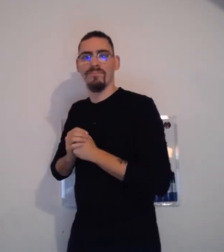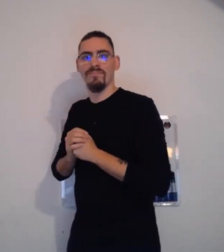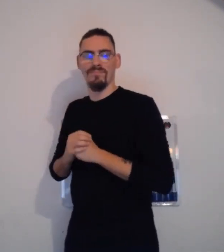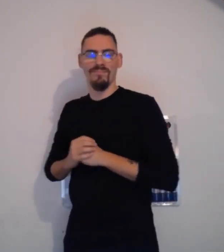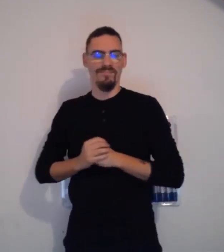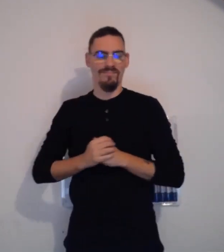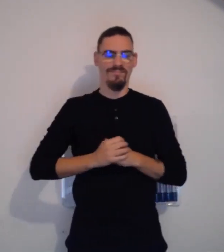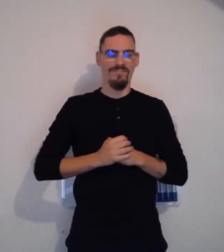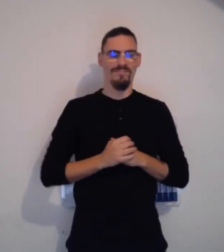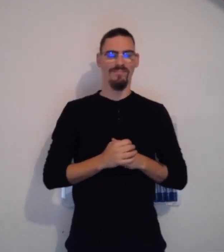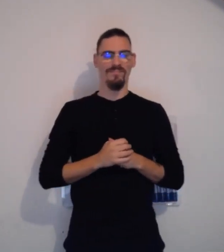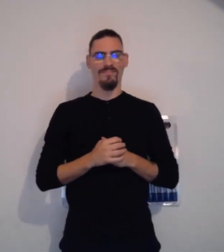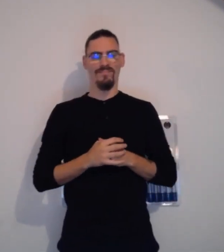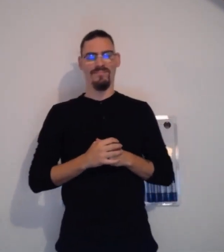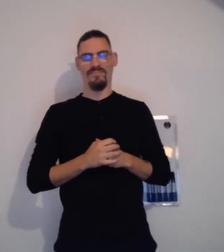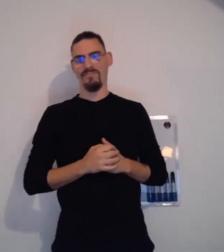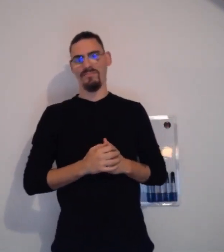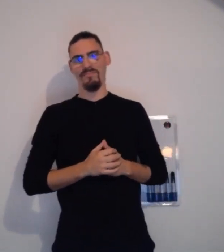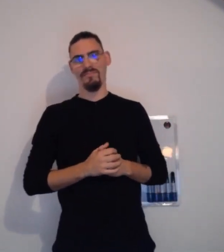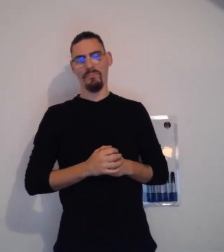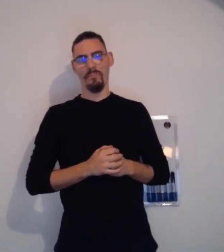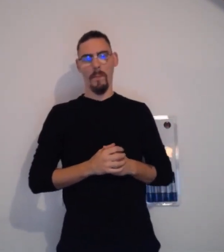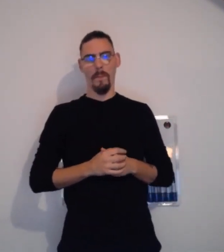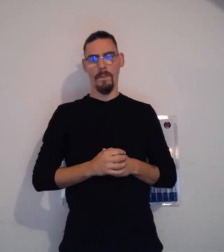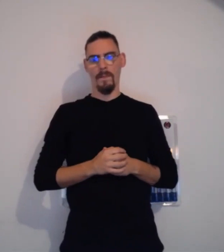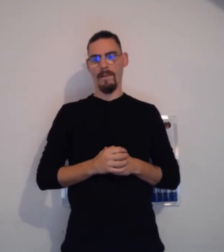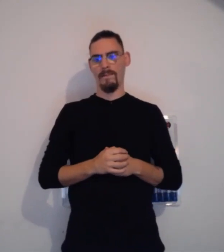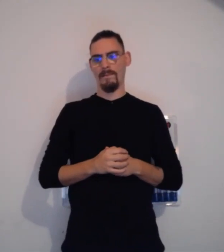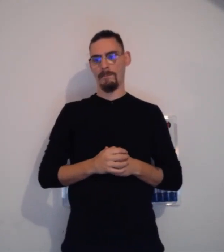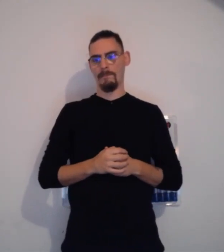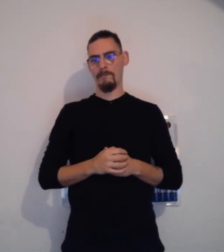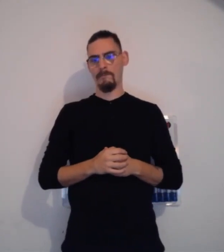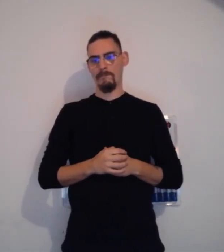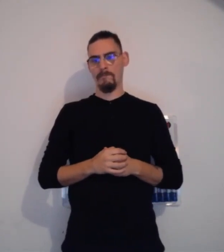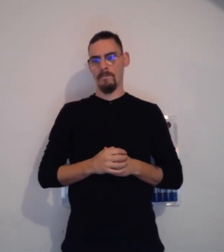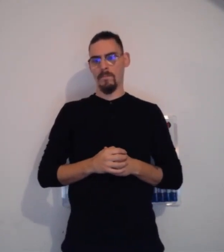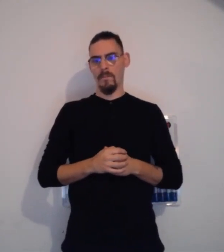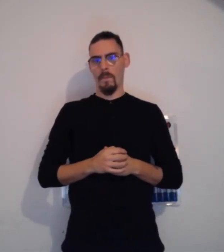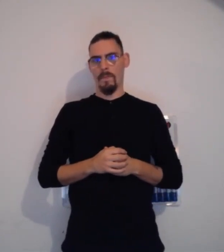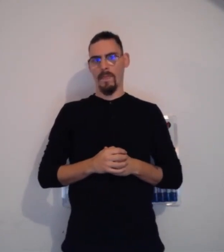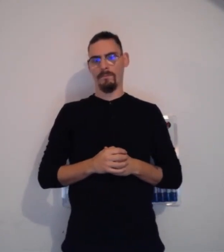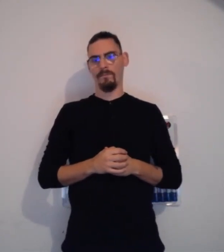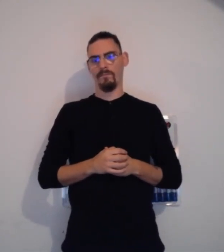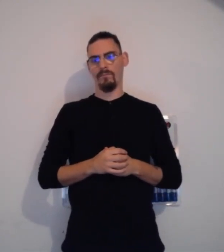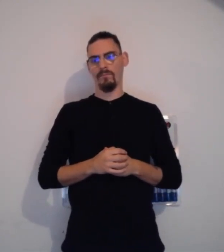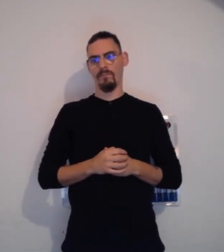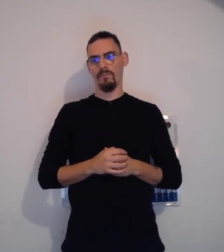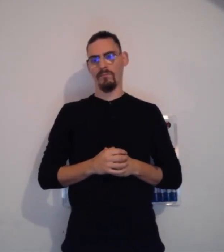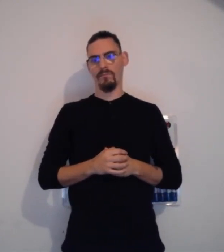personne va se retourner en voyant justement des gestes comme ça sur le côté. Ils vont facilement l'apercevoir et se retourner.